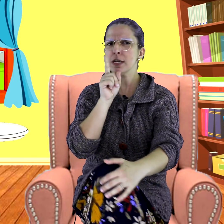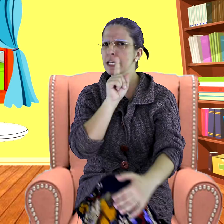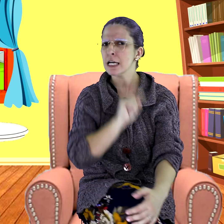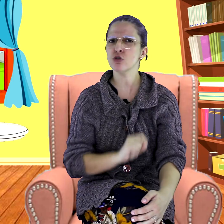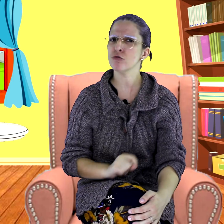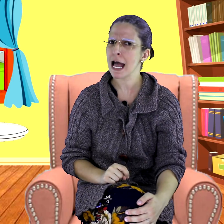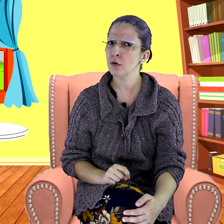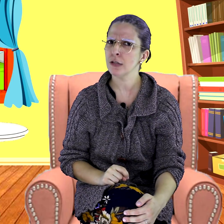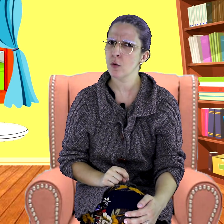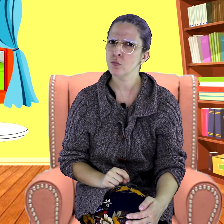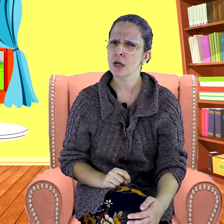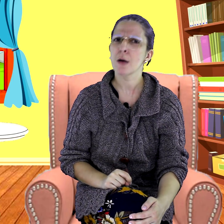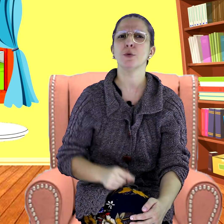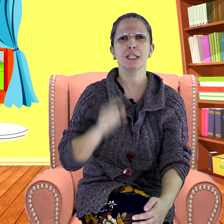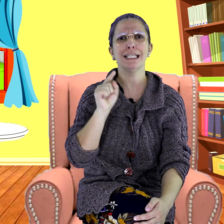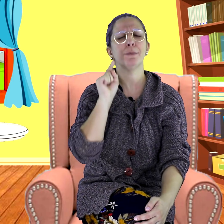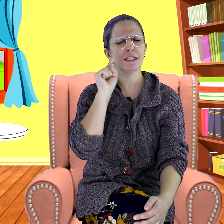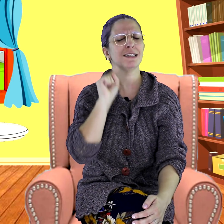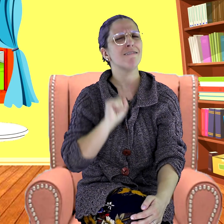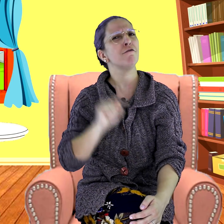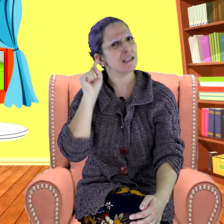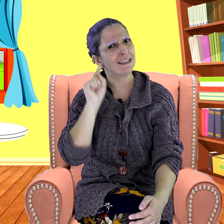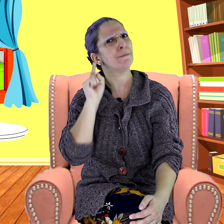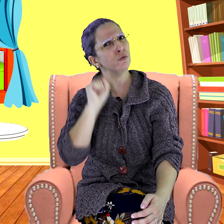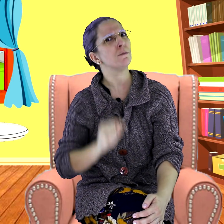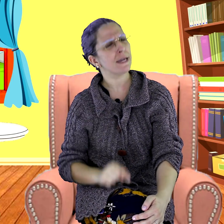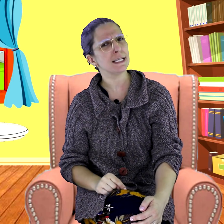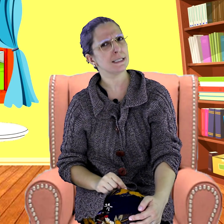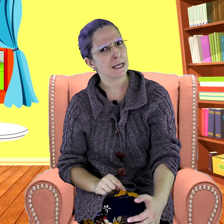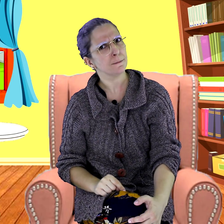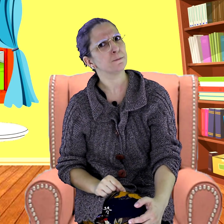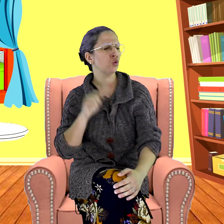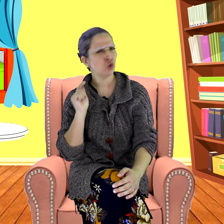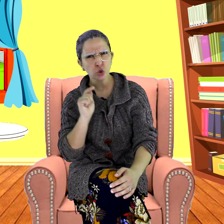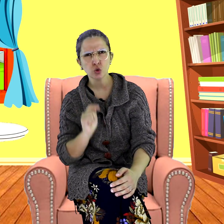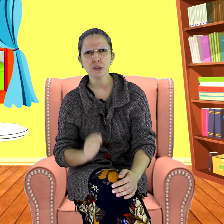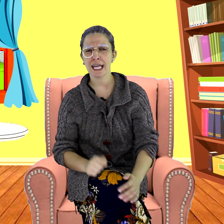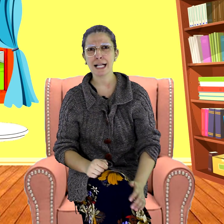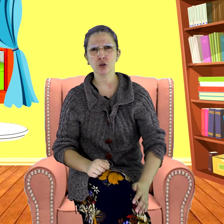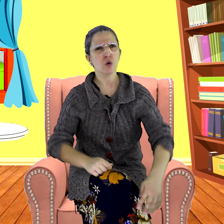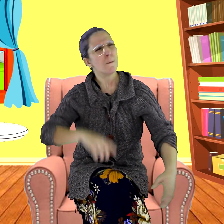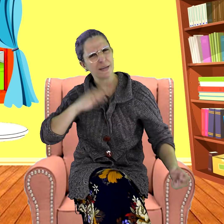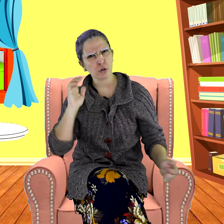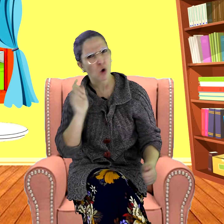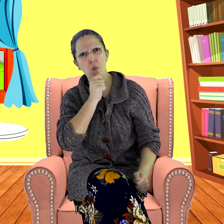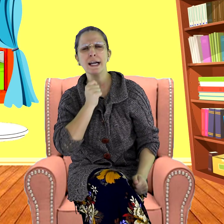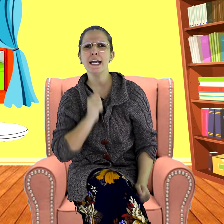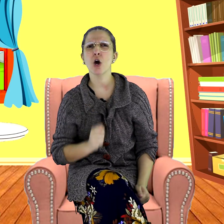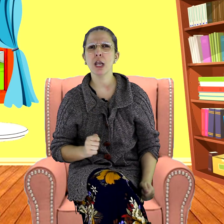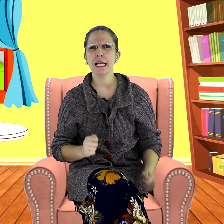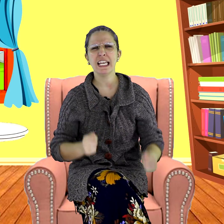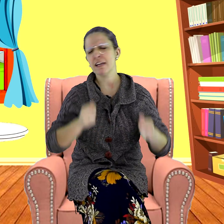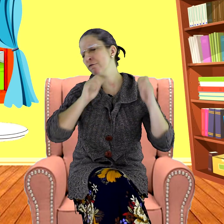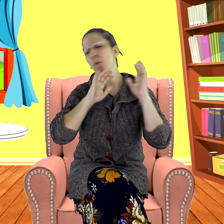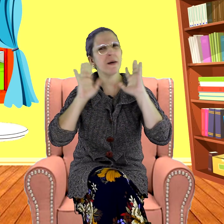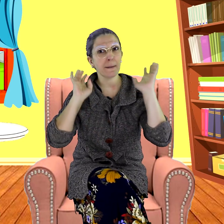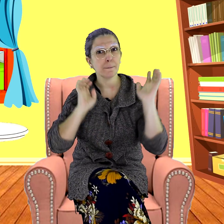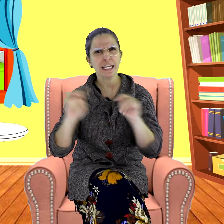iria ajudá-lo não, porque ele precisava fazer por merecer. O dono do teatro pegou a gaiola e levou para bem